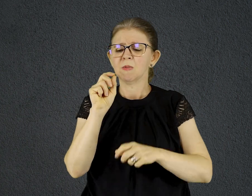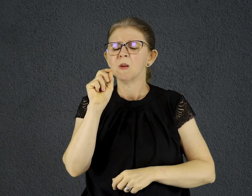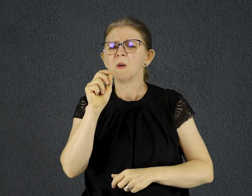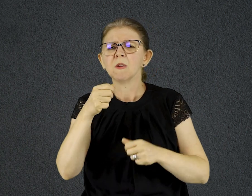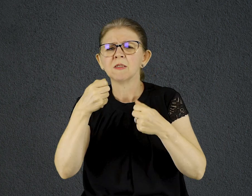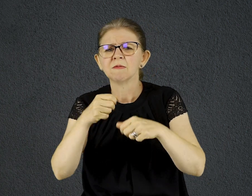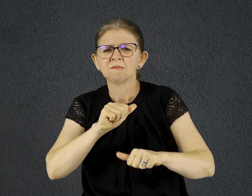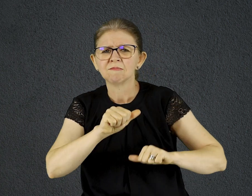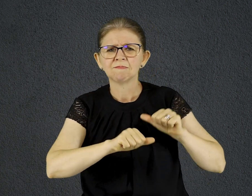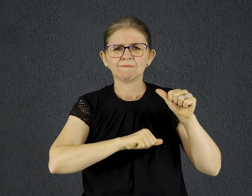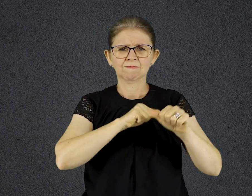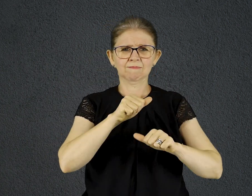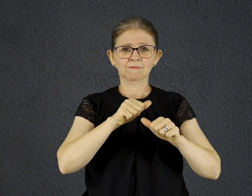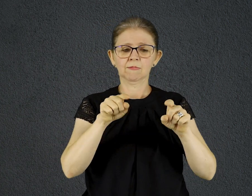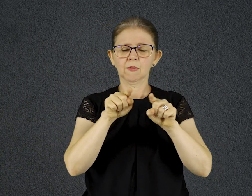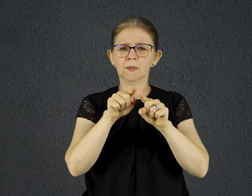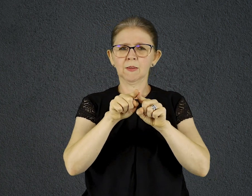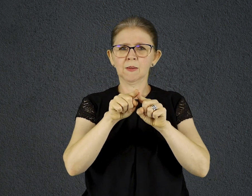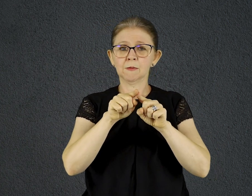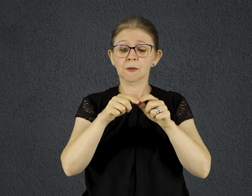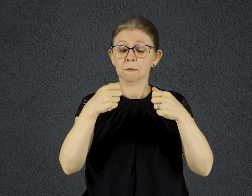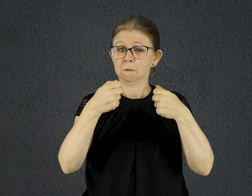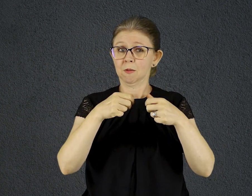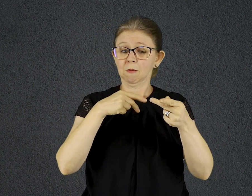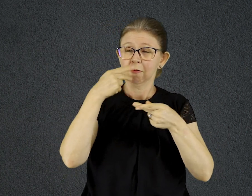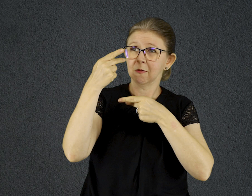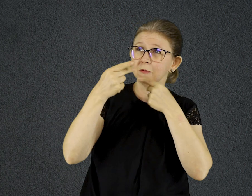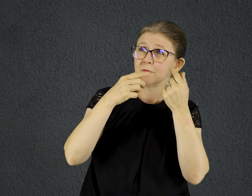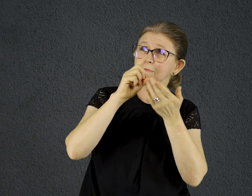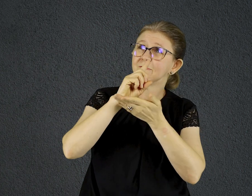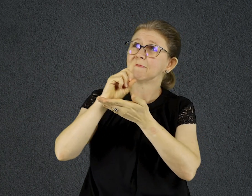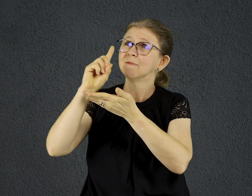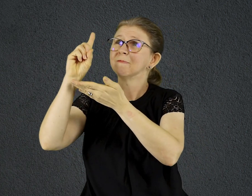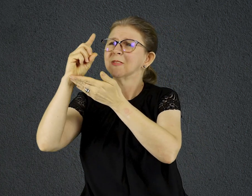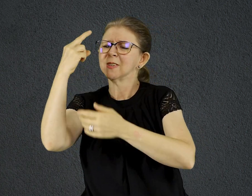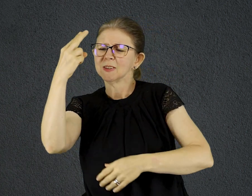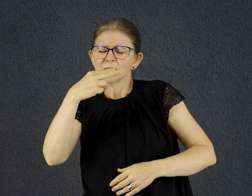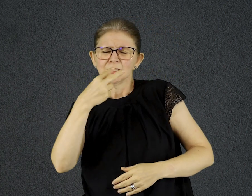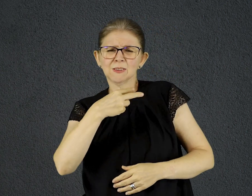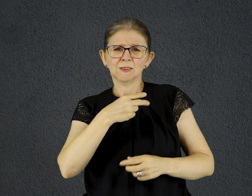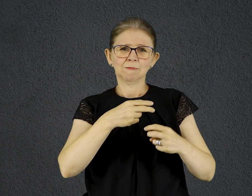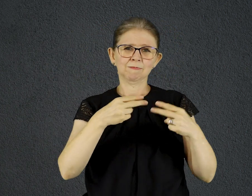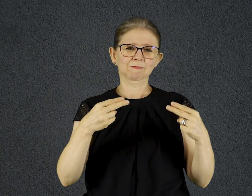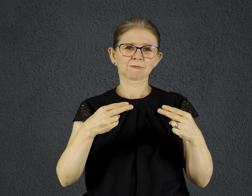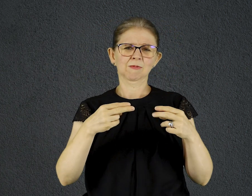necessário contar a Deus o que encontrarmos, esvaziando-nos de nós mesmos e enchendo-nos com o Espírito Santo